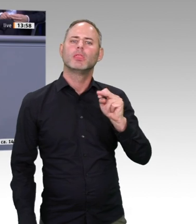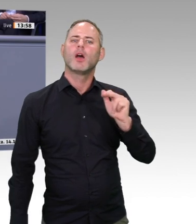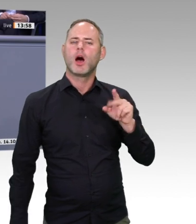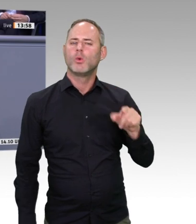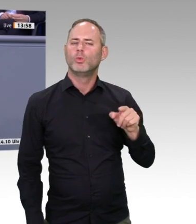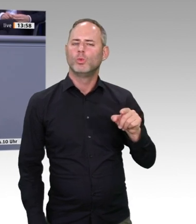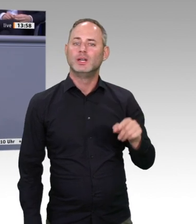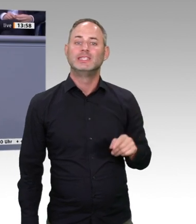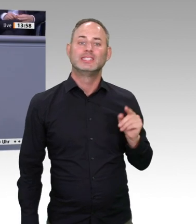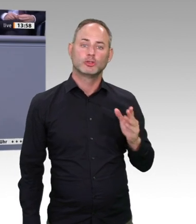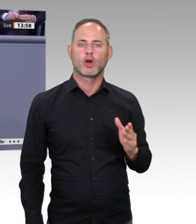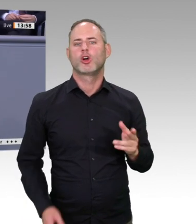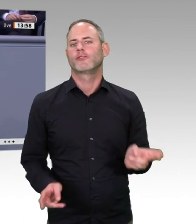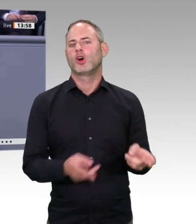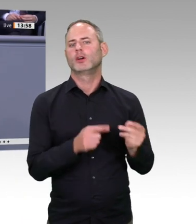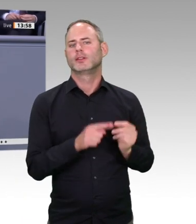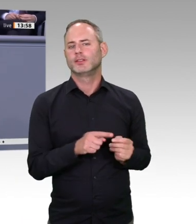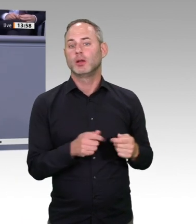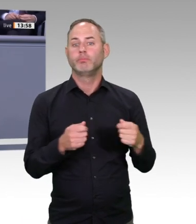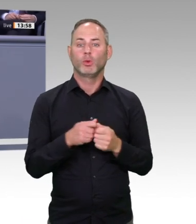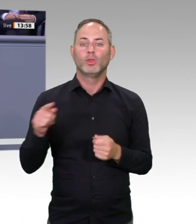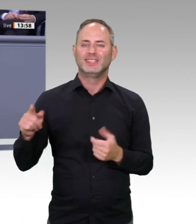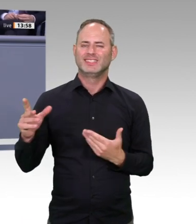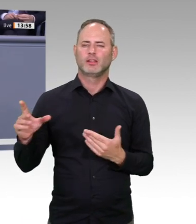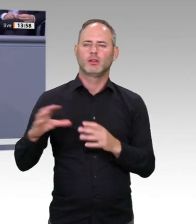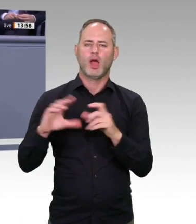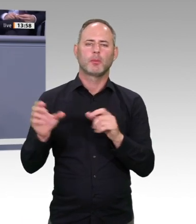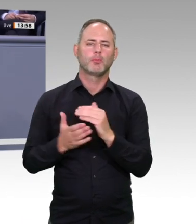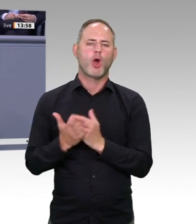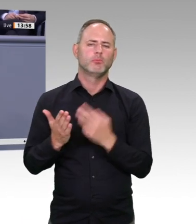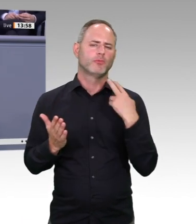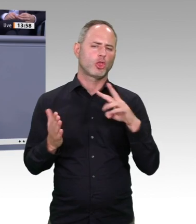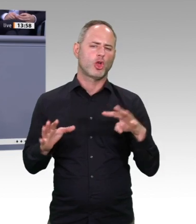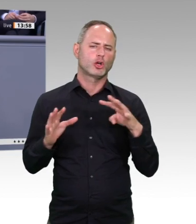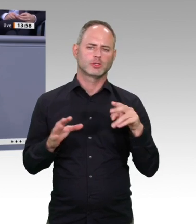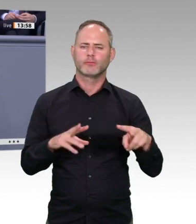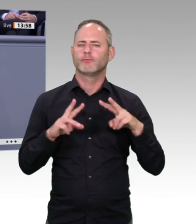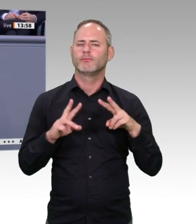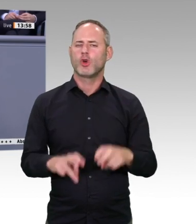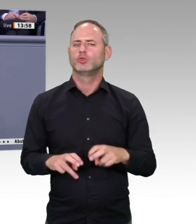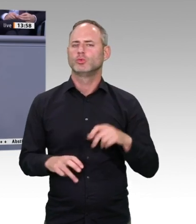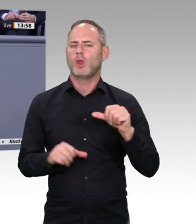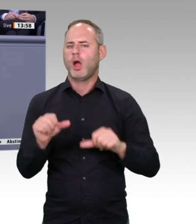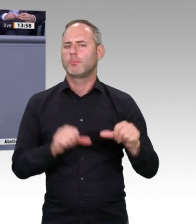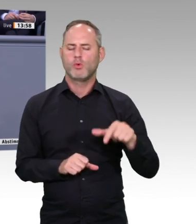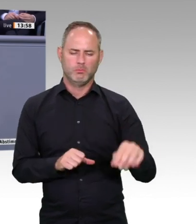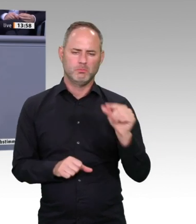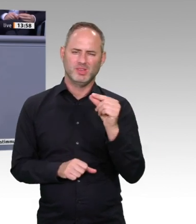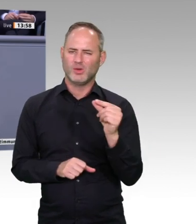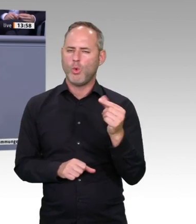der Forscher ist, diese menschlichen, also neurobiologischen Informationsverarbeitungssysteme in die Elektronik zu übertragen. Wir sprechen dabei von